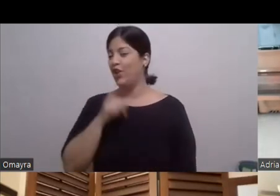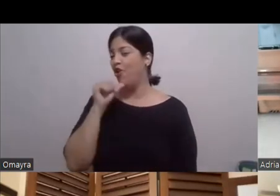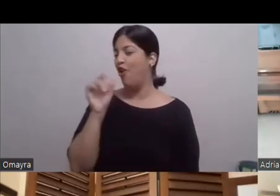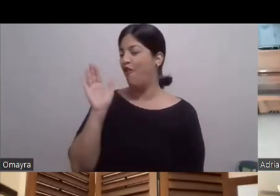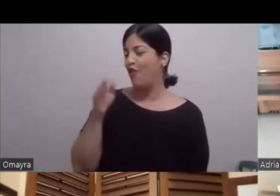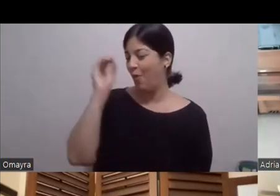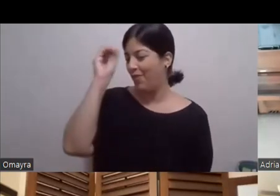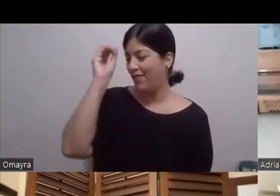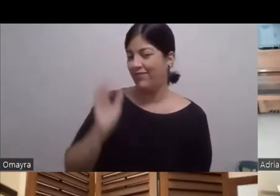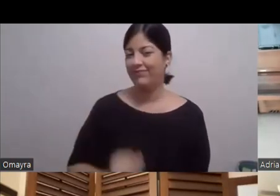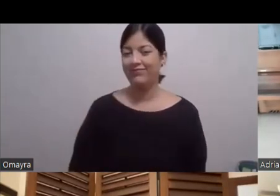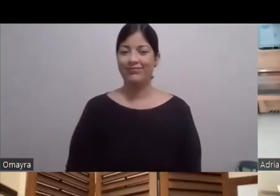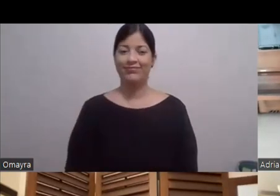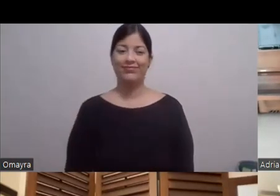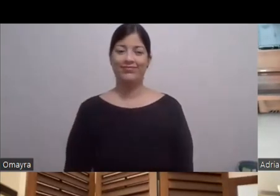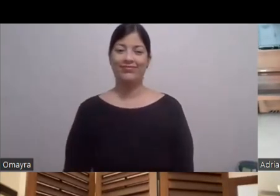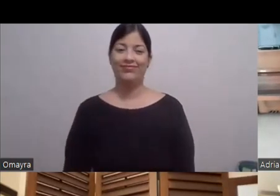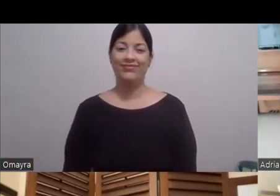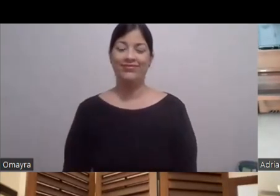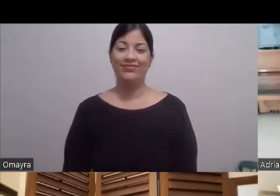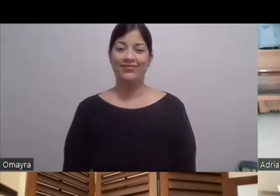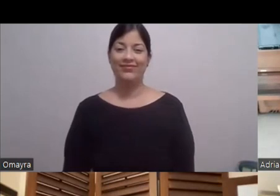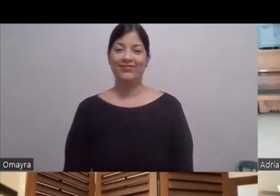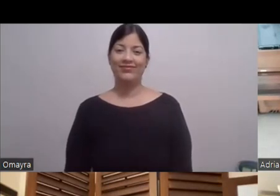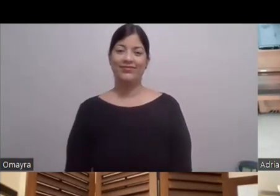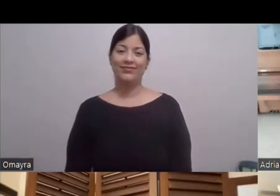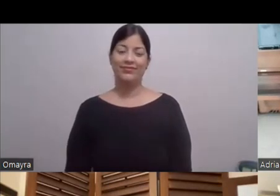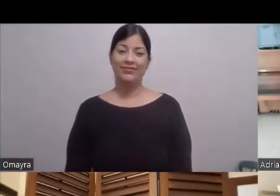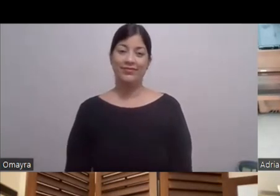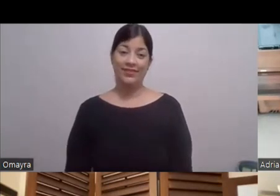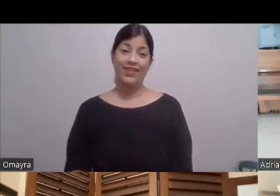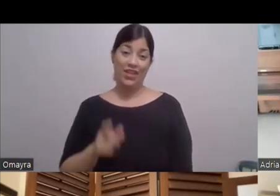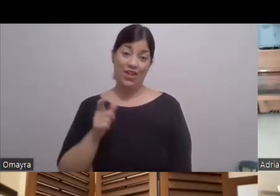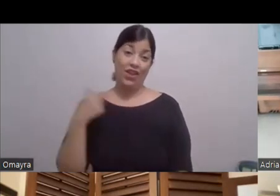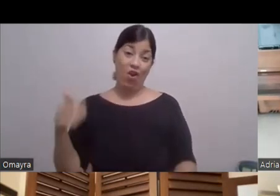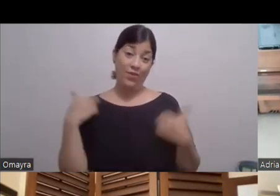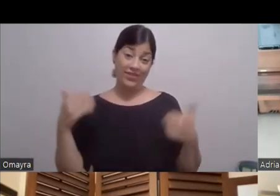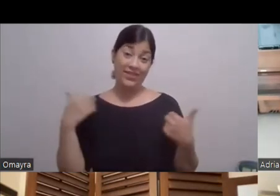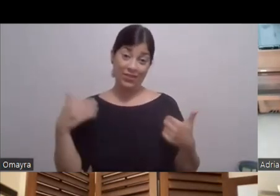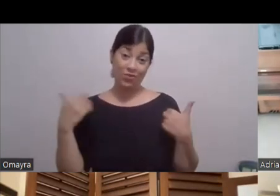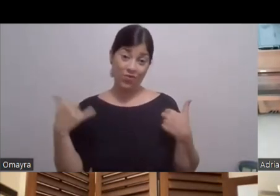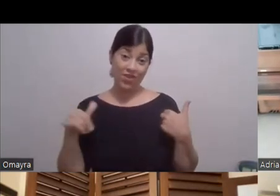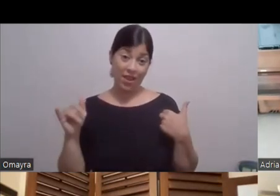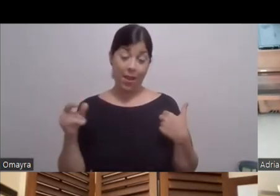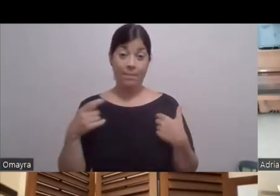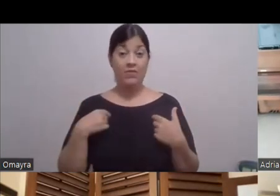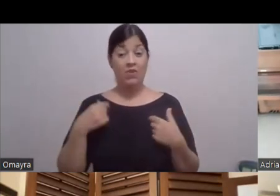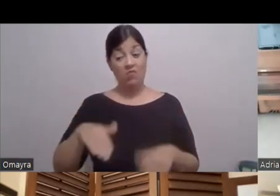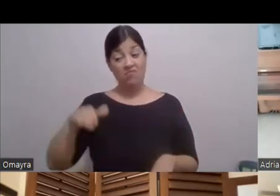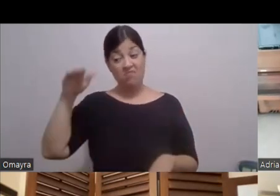Lo he tenido Dos piezas Y aquí tú estás jovencito Yo creo que uno Mientras más bien uno se pone más No, porque